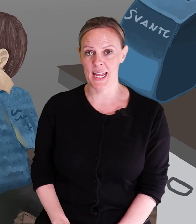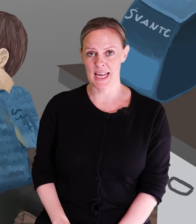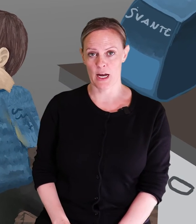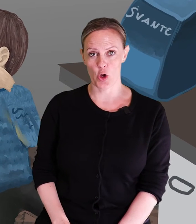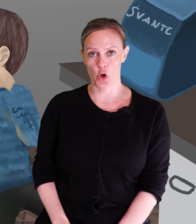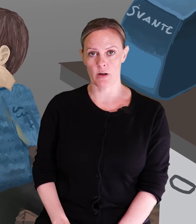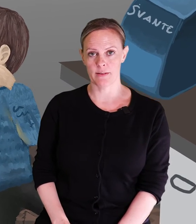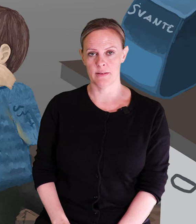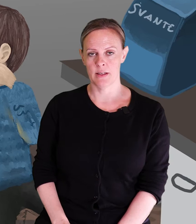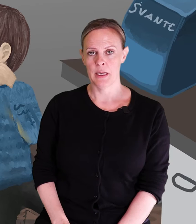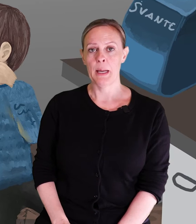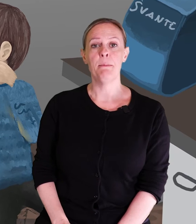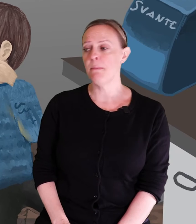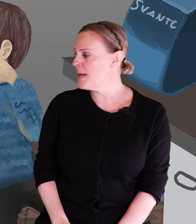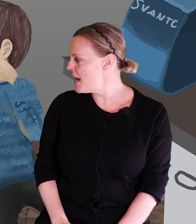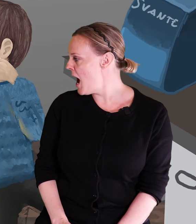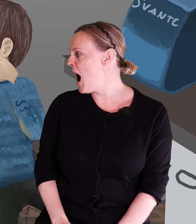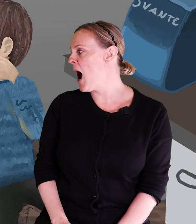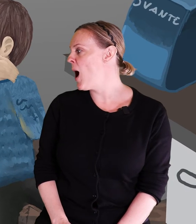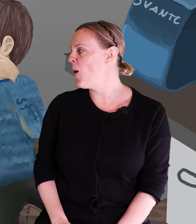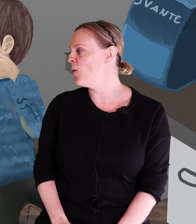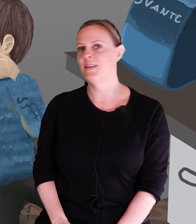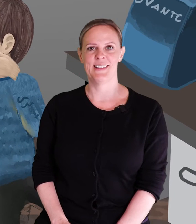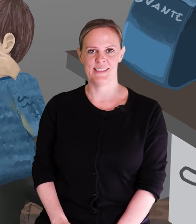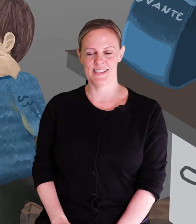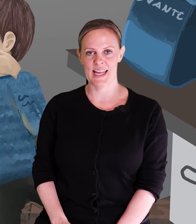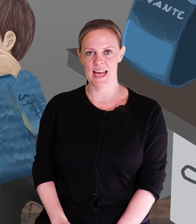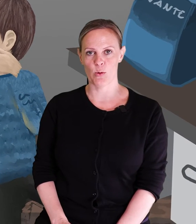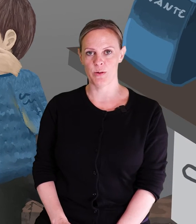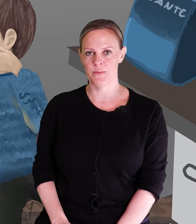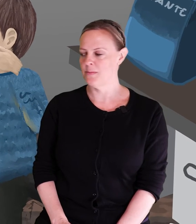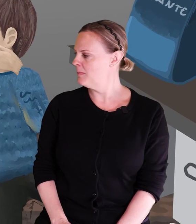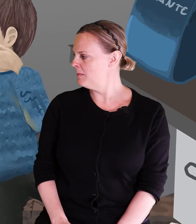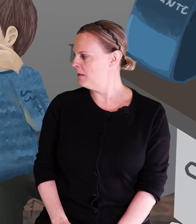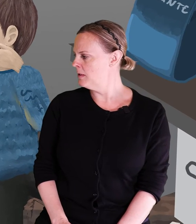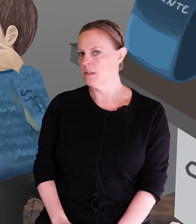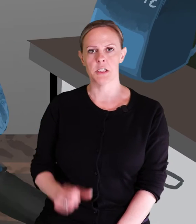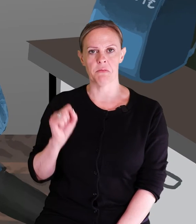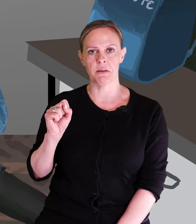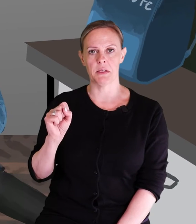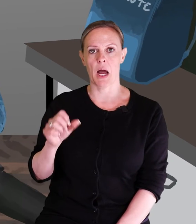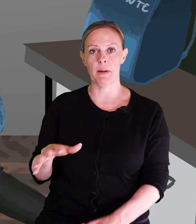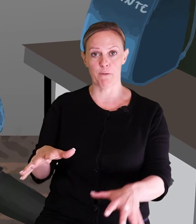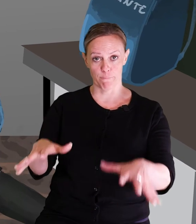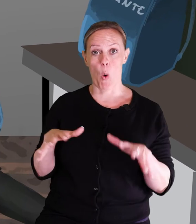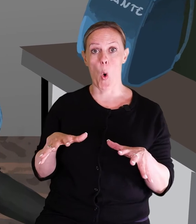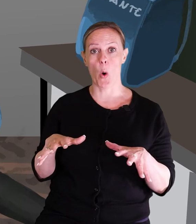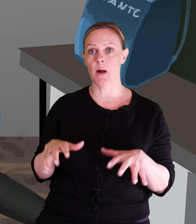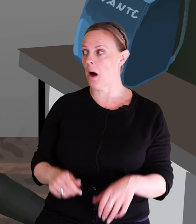ena ögat. Mjau! Säger hon. Svante han blir förvånad.